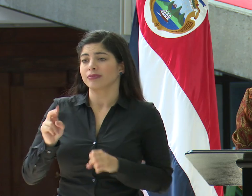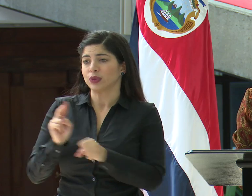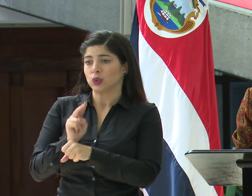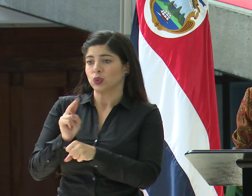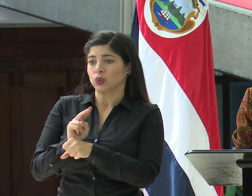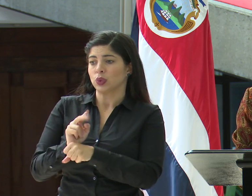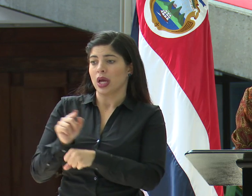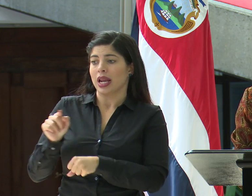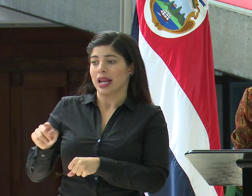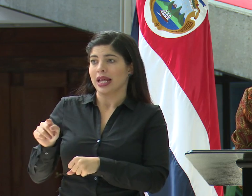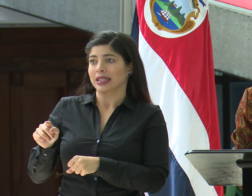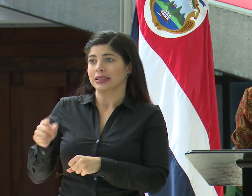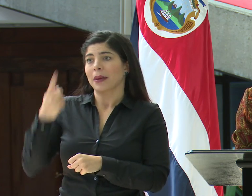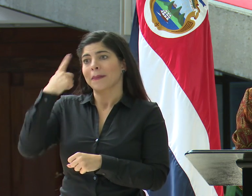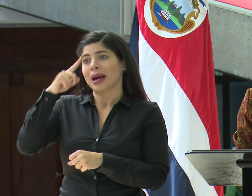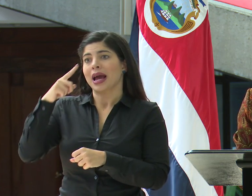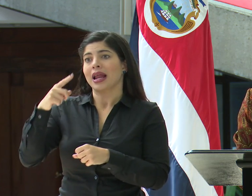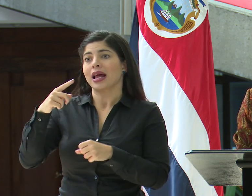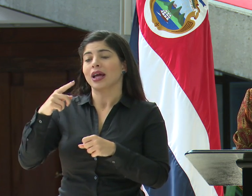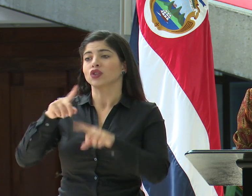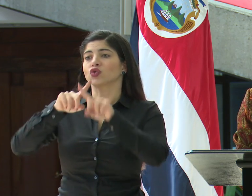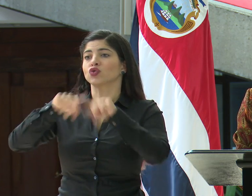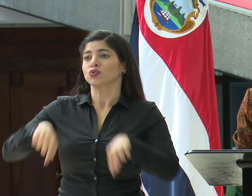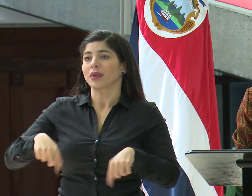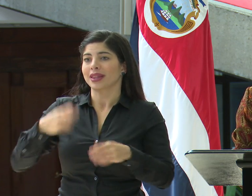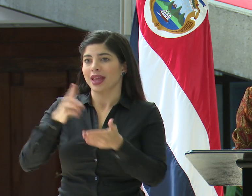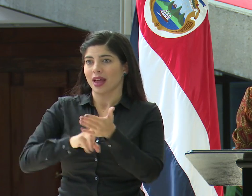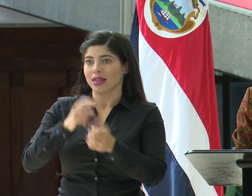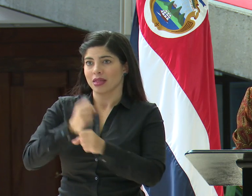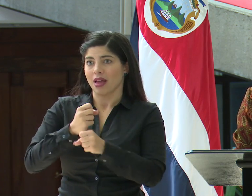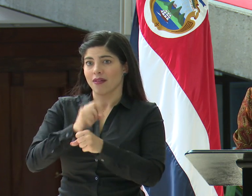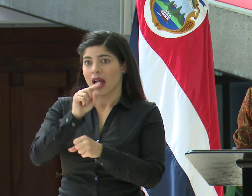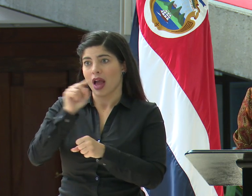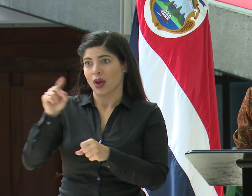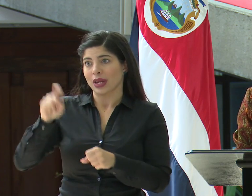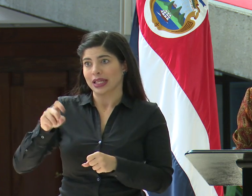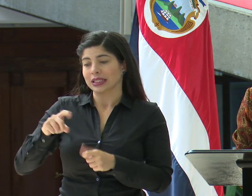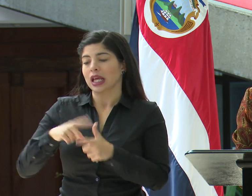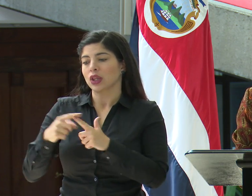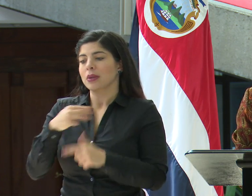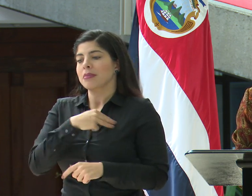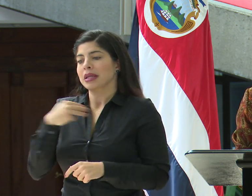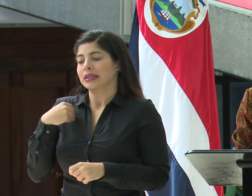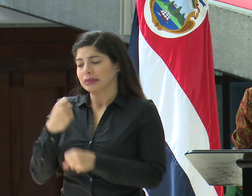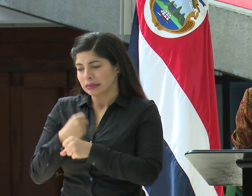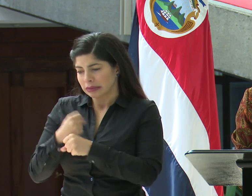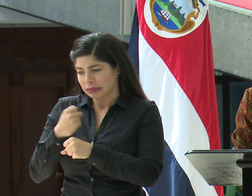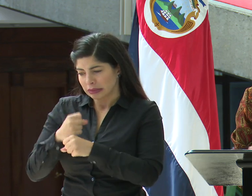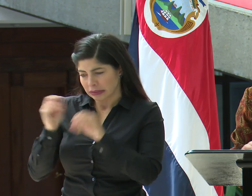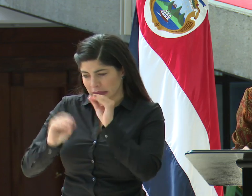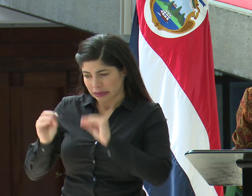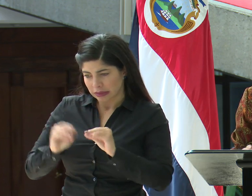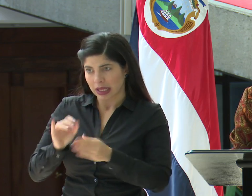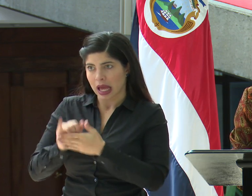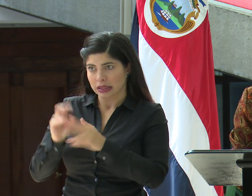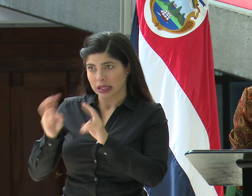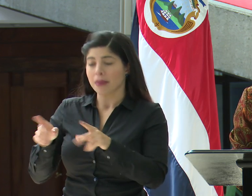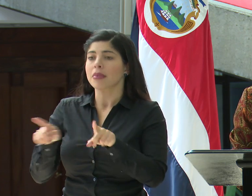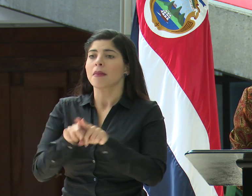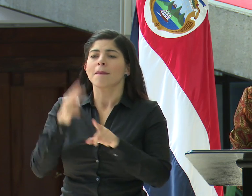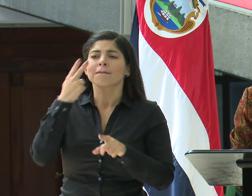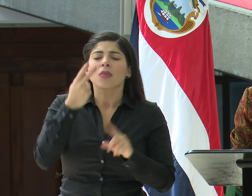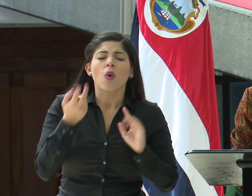vía de la suspensión de los contratos de trabajo. El Ministerio está trabajando en esa línea y también viendo